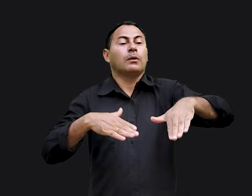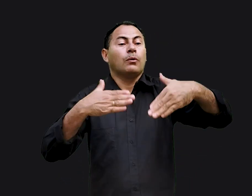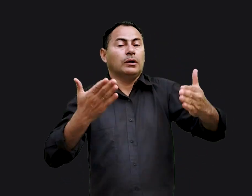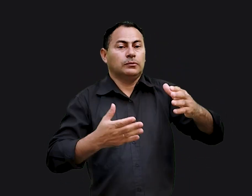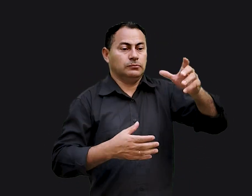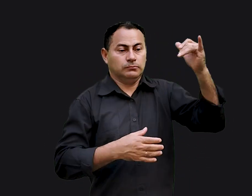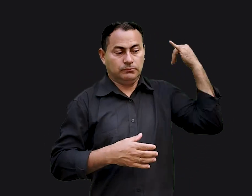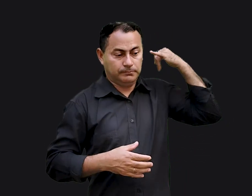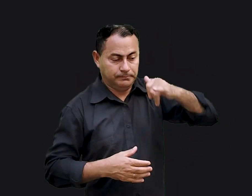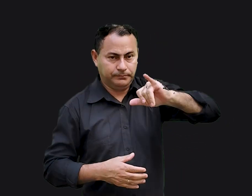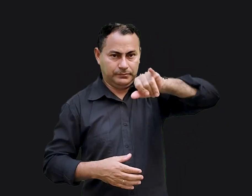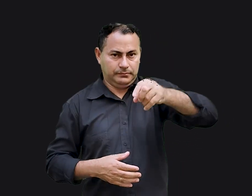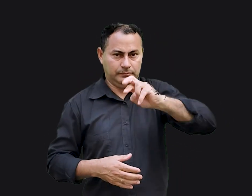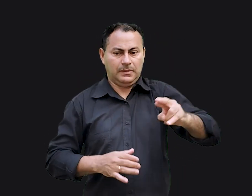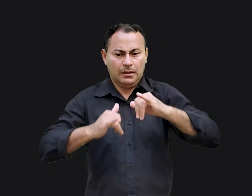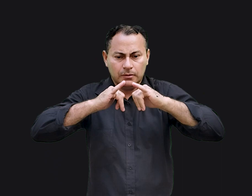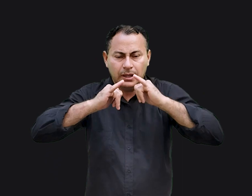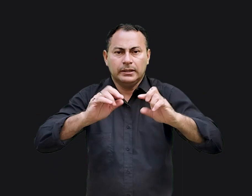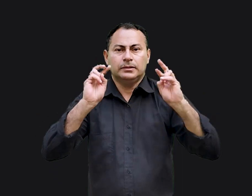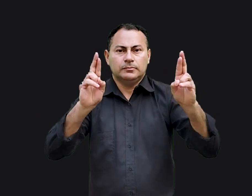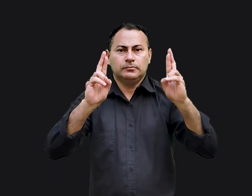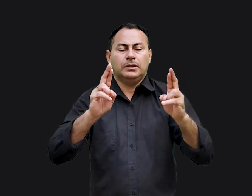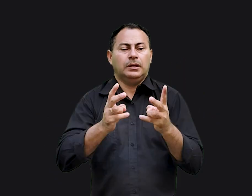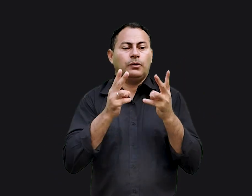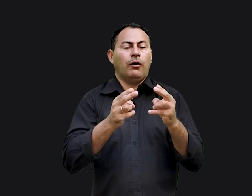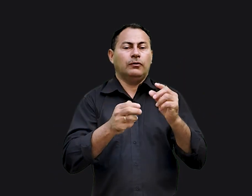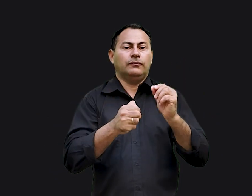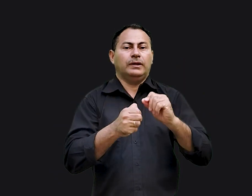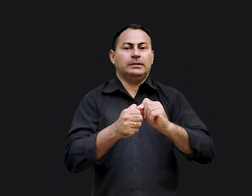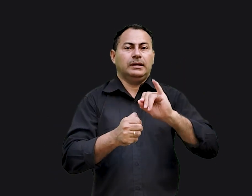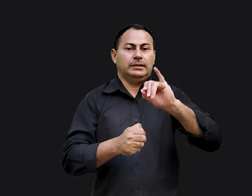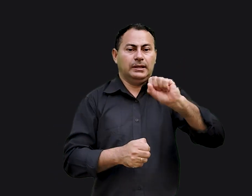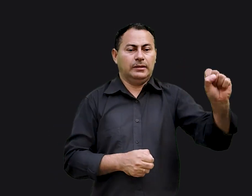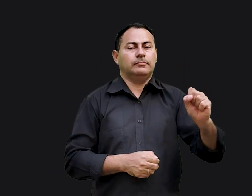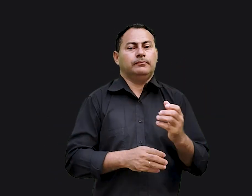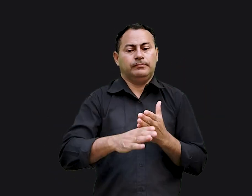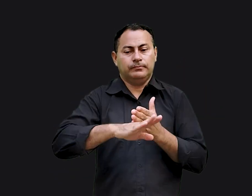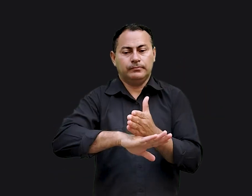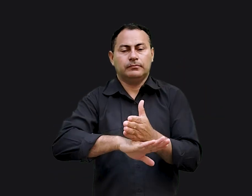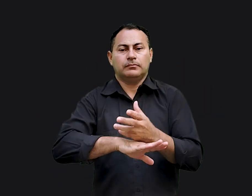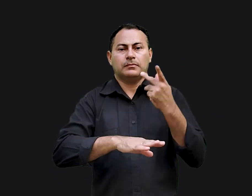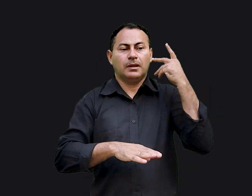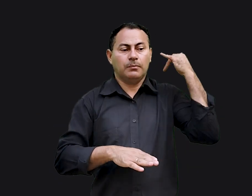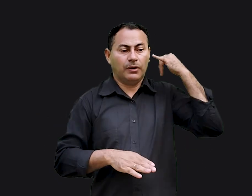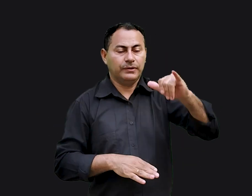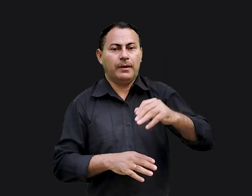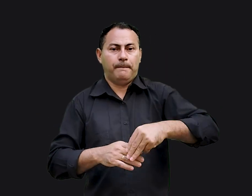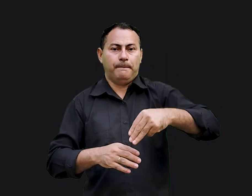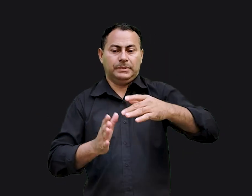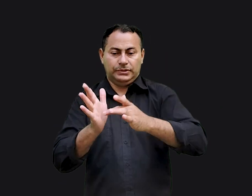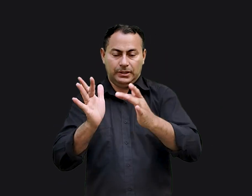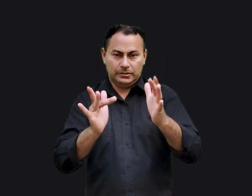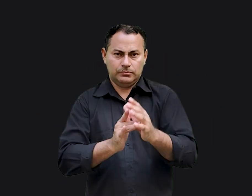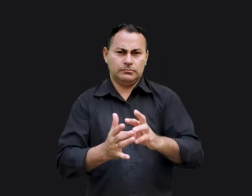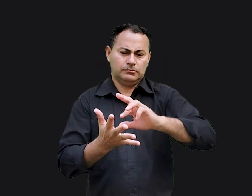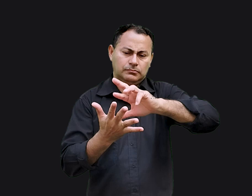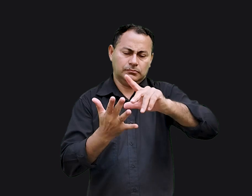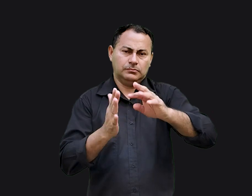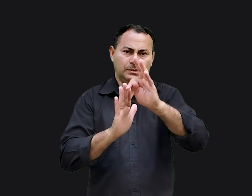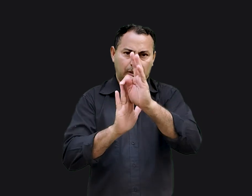Quando Jeremias começou a pregar sua mensagem de esperança como Isaías fez, ele entrou nas profecias messiânicas. Em